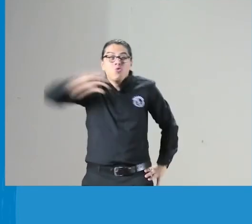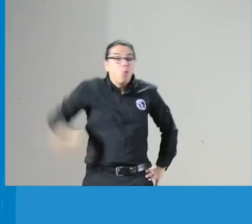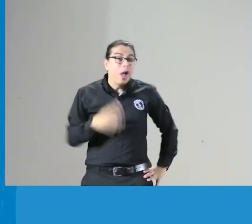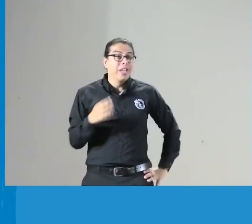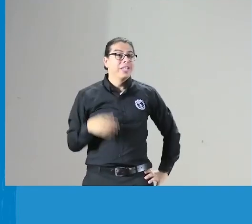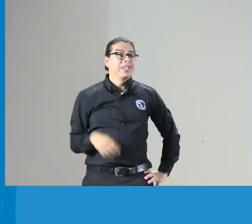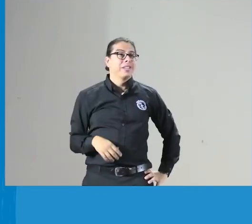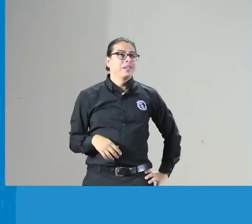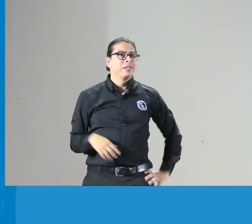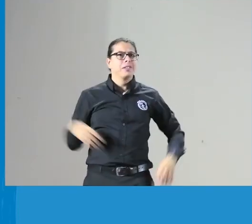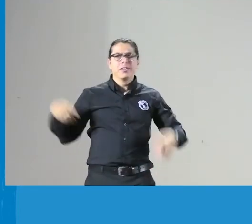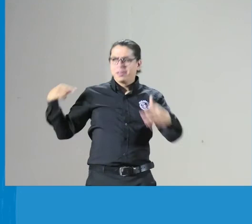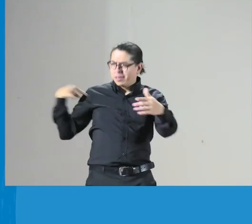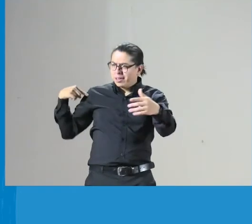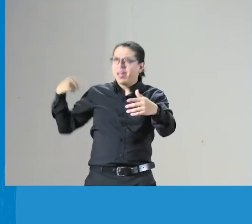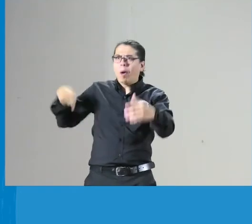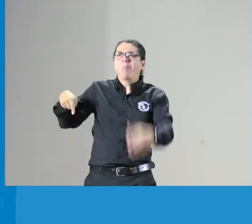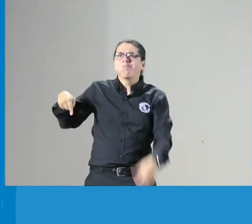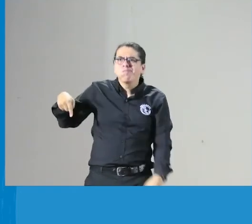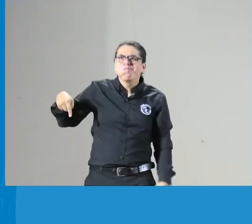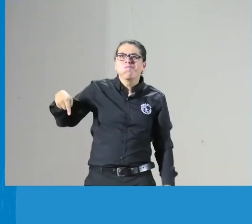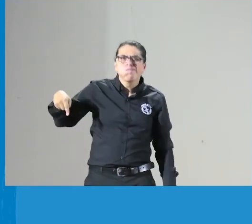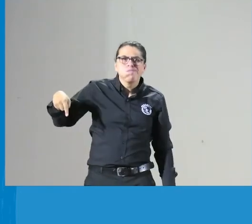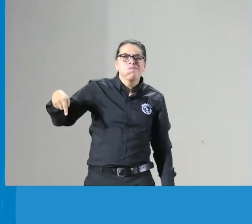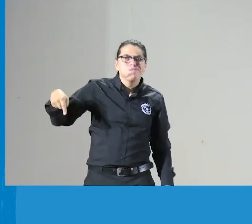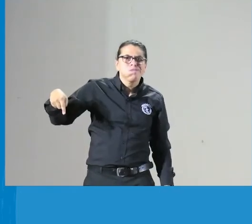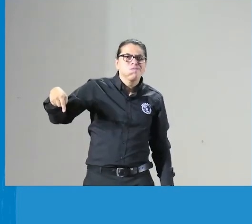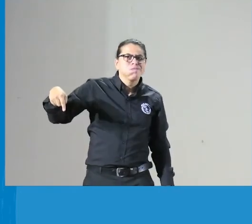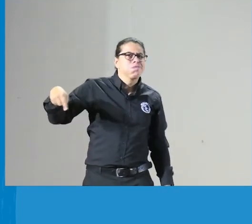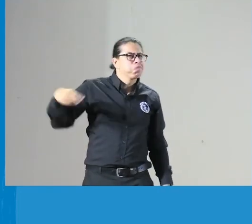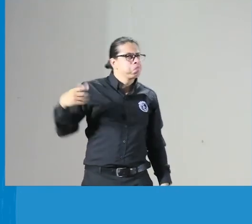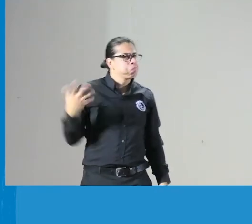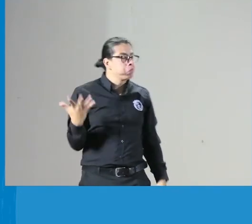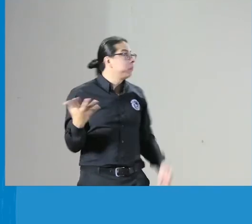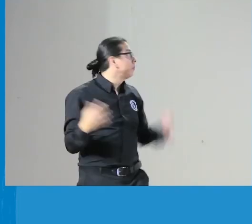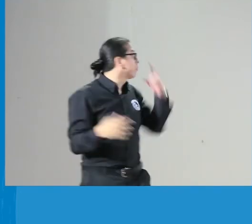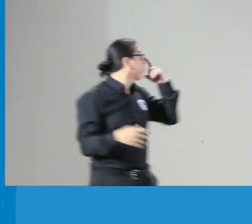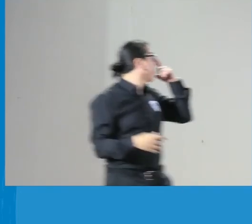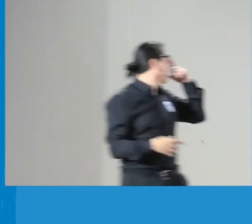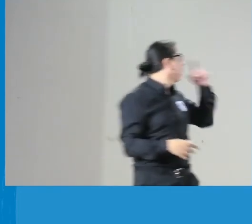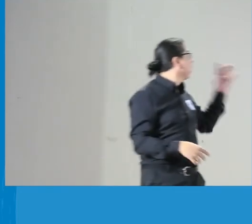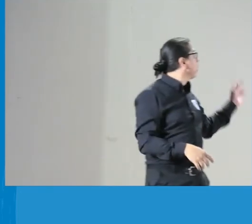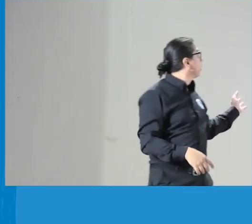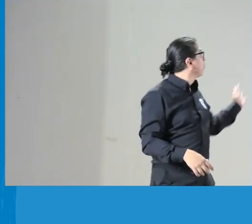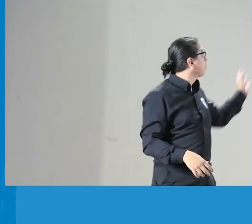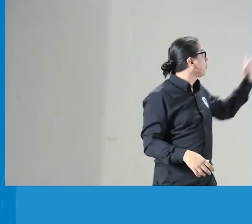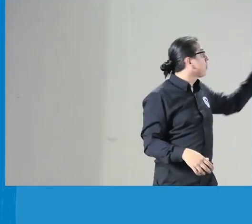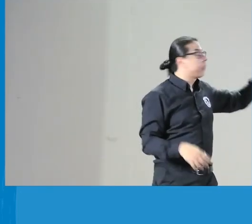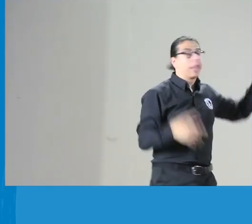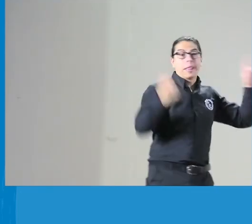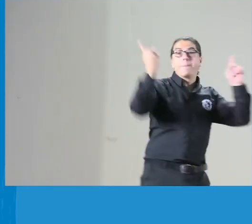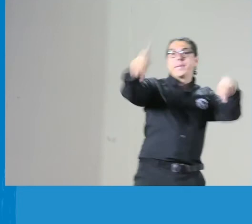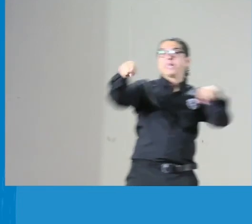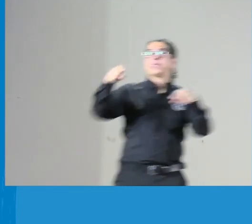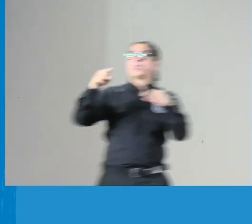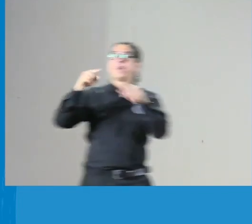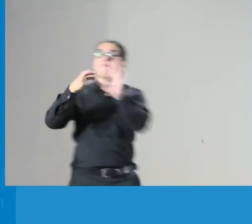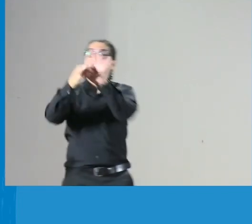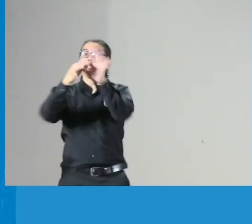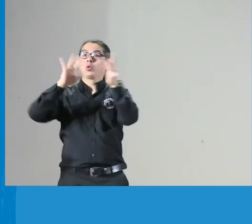código de ética no lo había pero si viene durante todo ese tiempo había esos documentos también